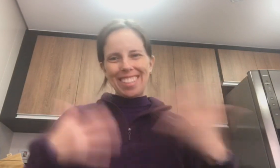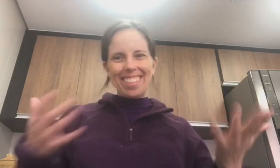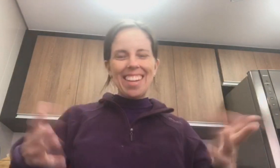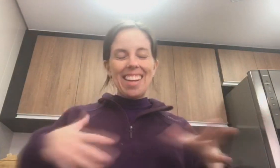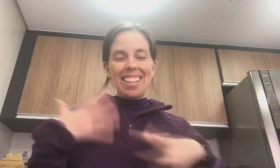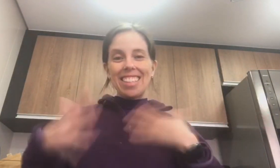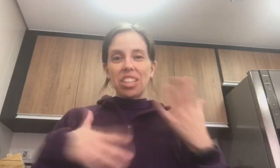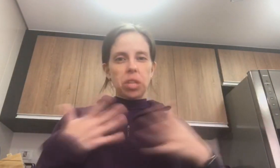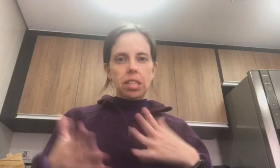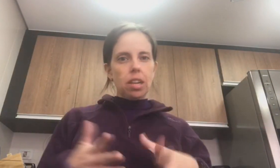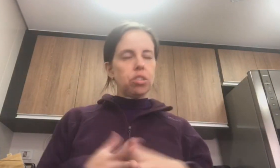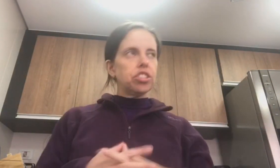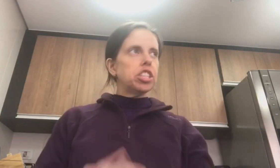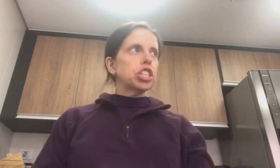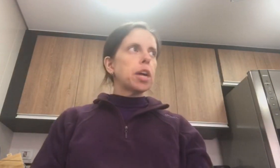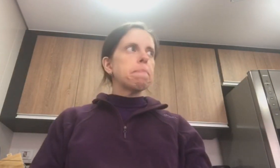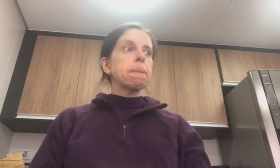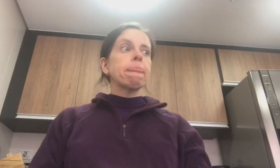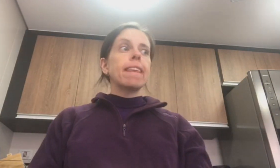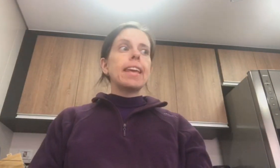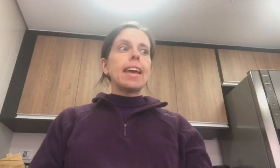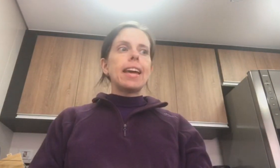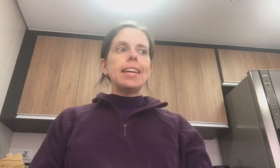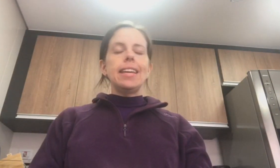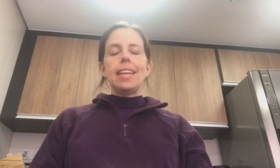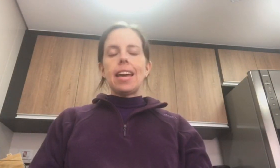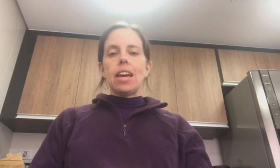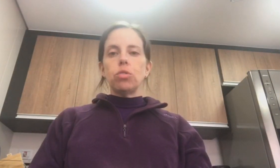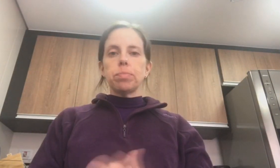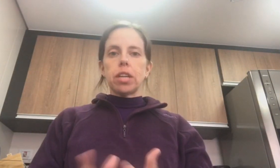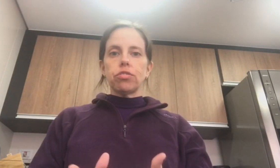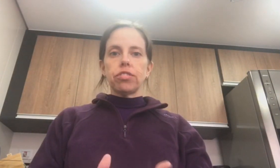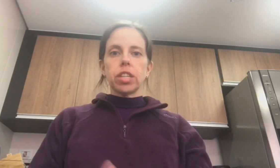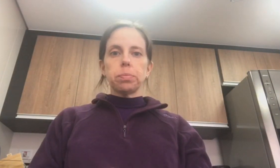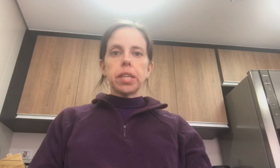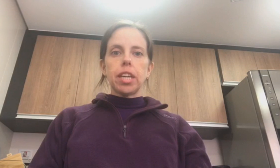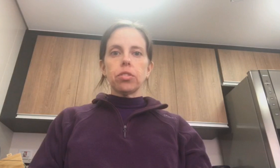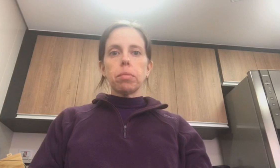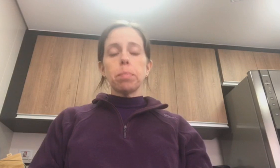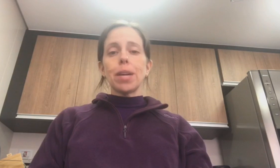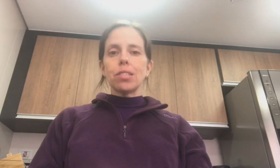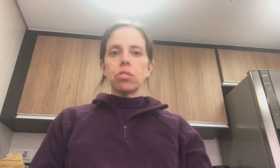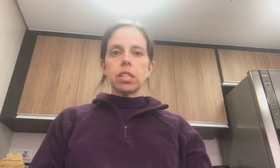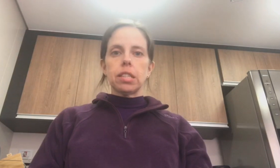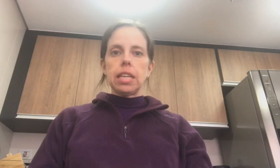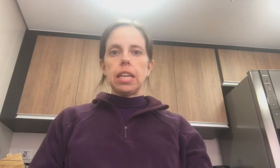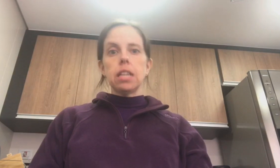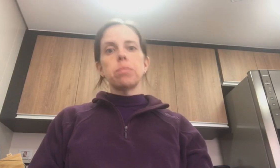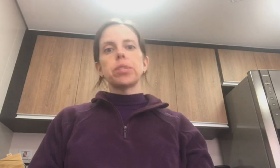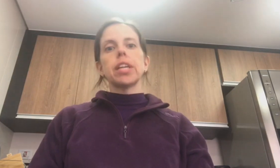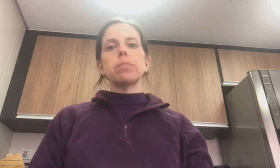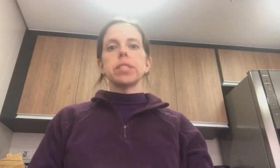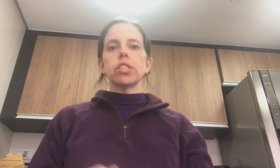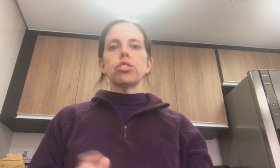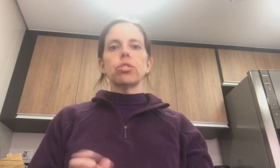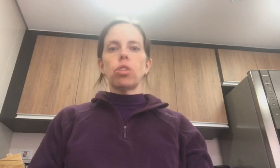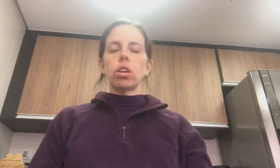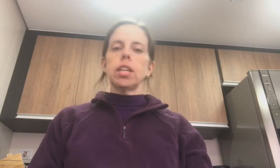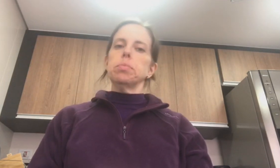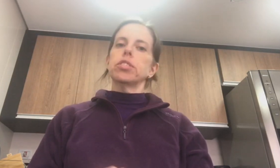então. Tinha toda essa logística. E aí, o espaço foi ficando pequeno também pras coisas dele. Porque ele precisa de estoque. Ele precisa